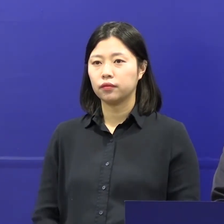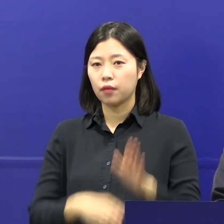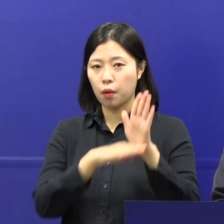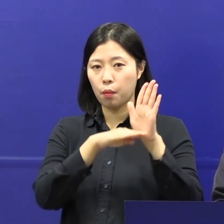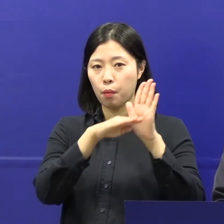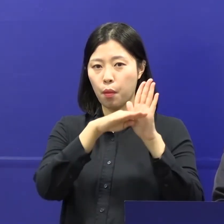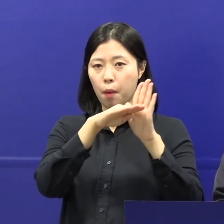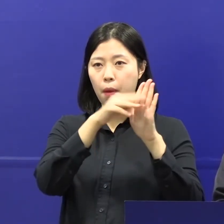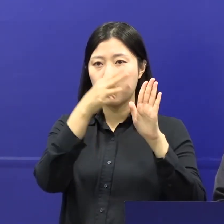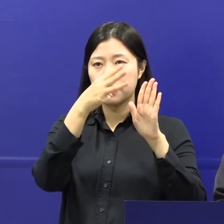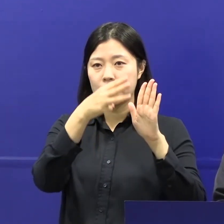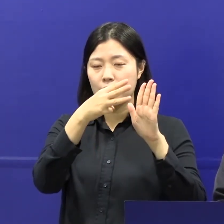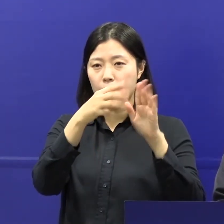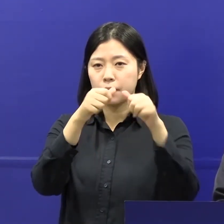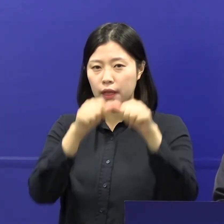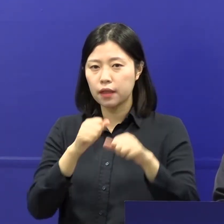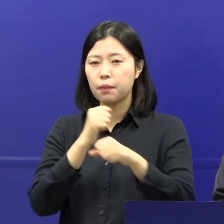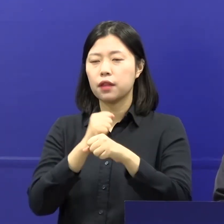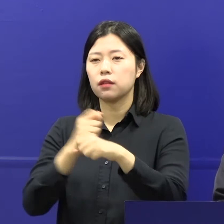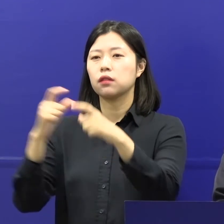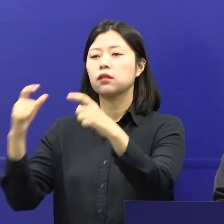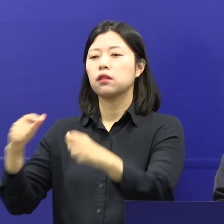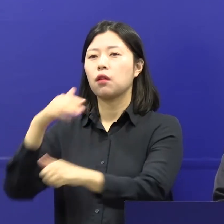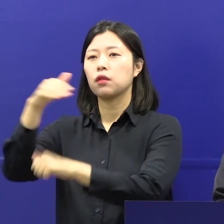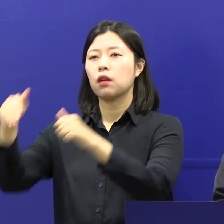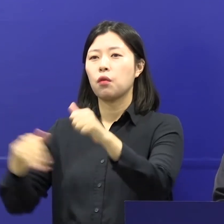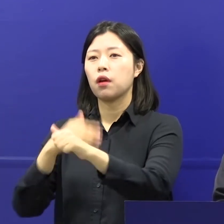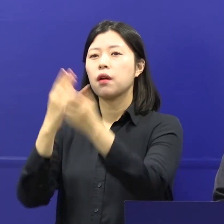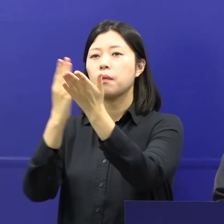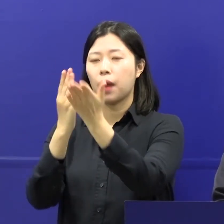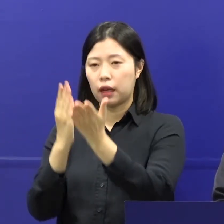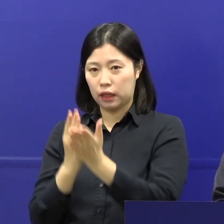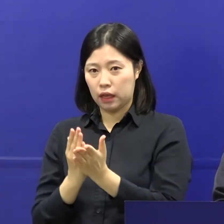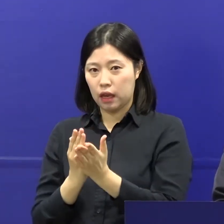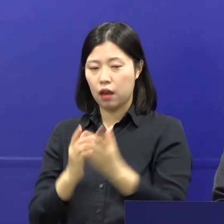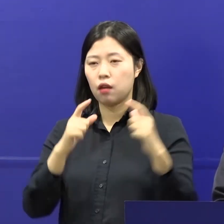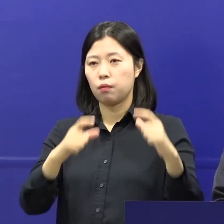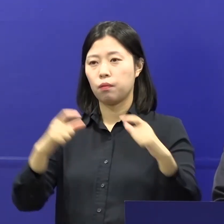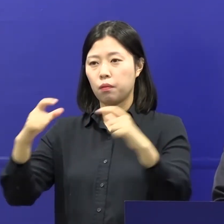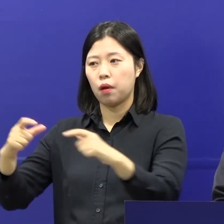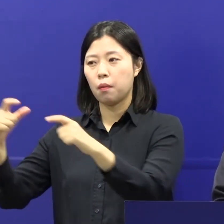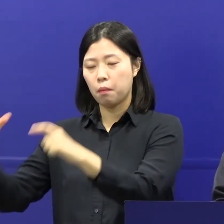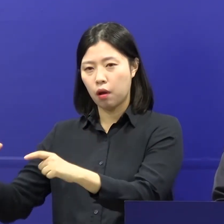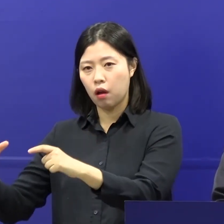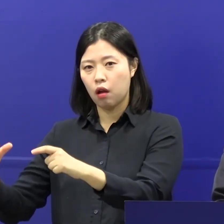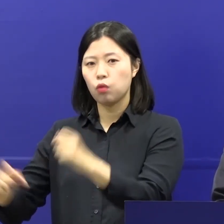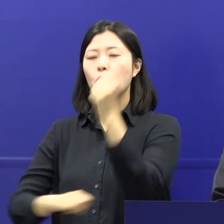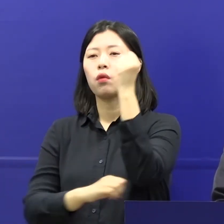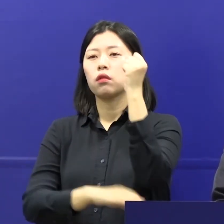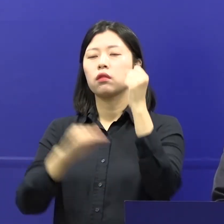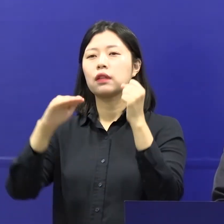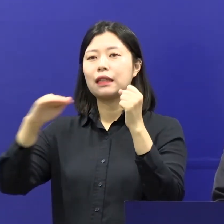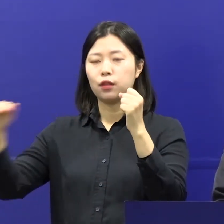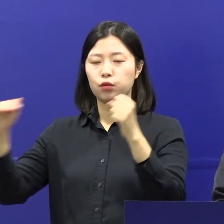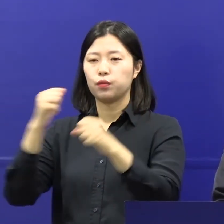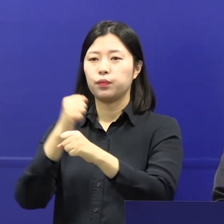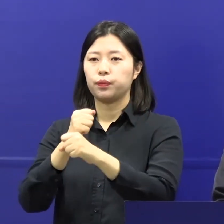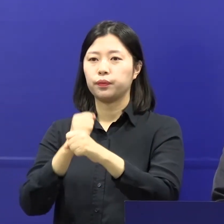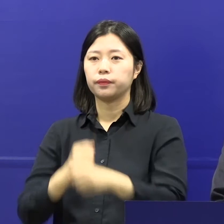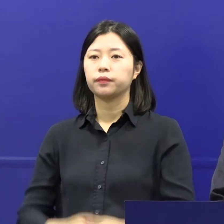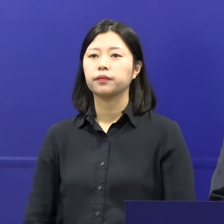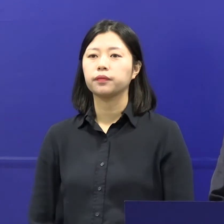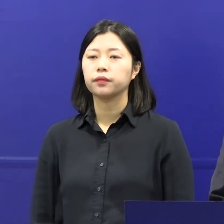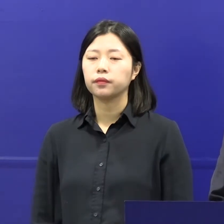체제를 세분화하고 지역의 여건을 고려해서 권역별로 단계별 조정기준을 마련한 것입니다.